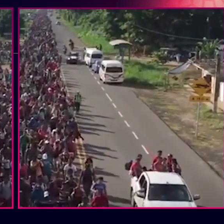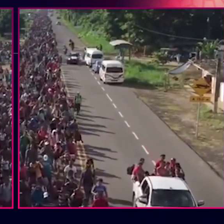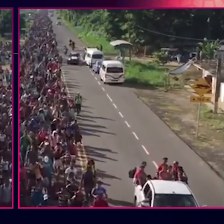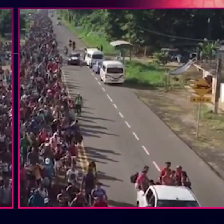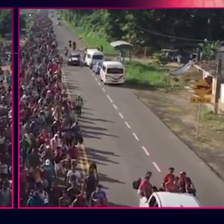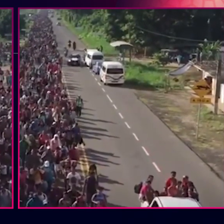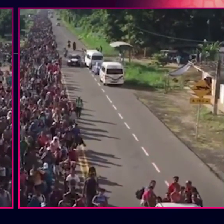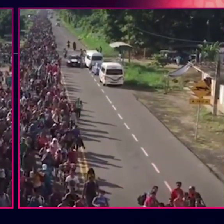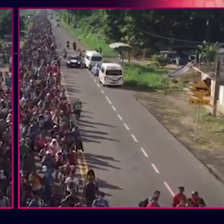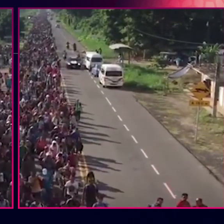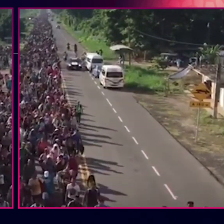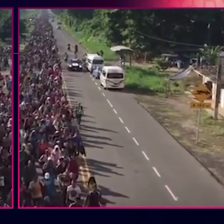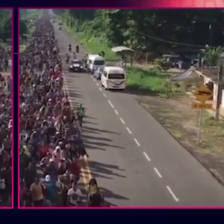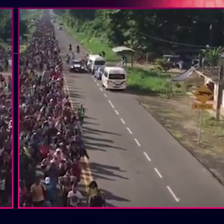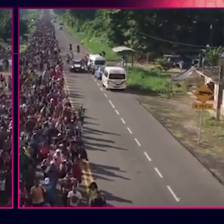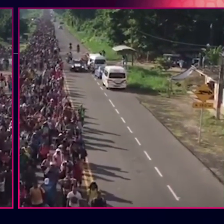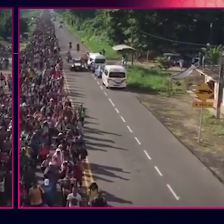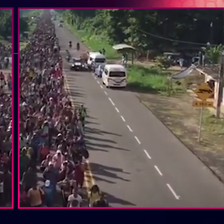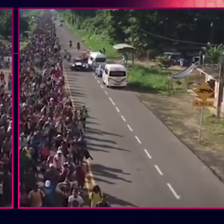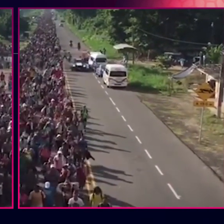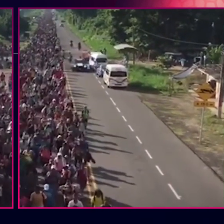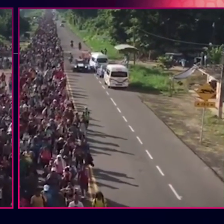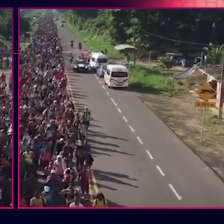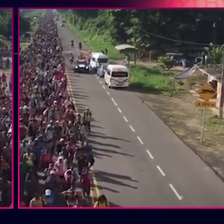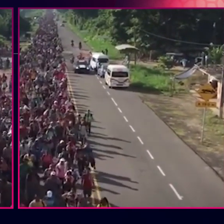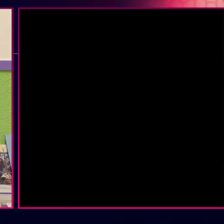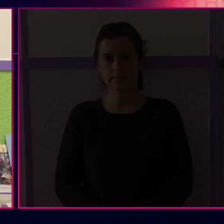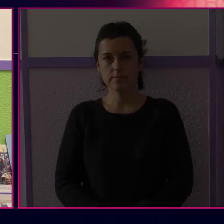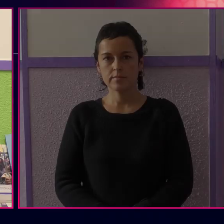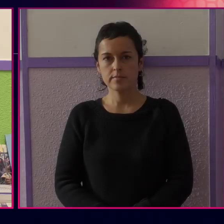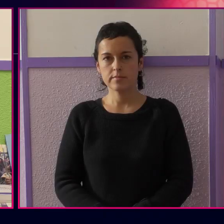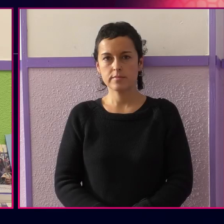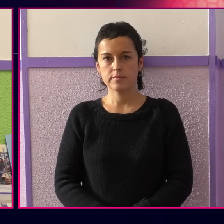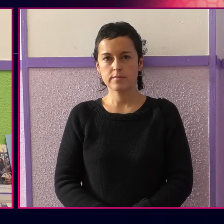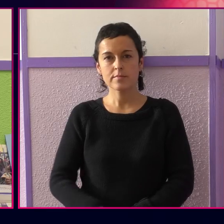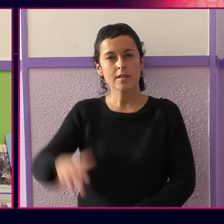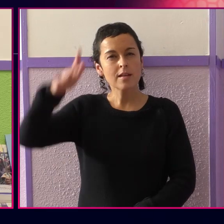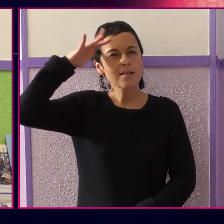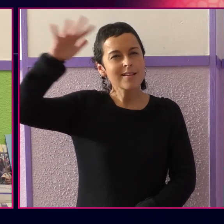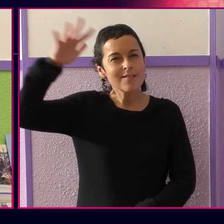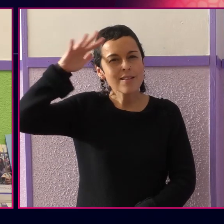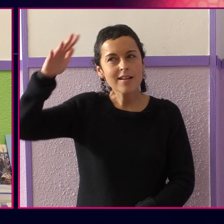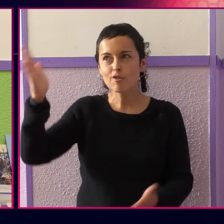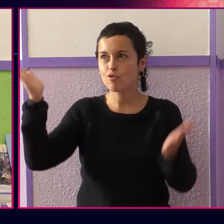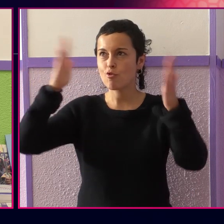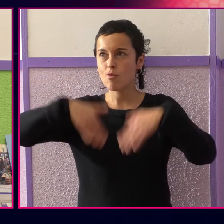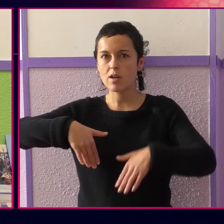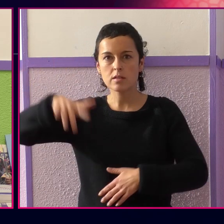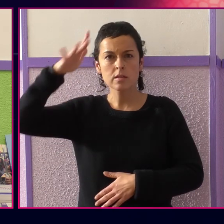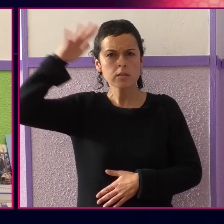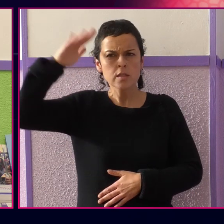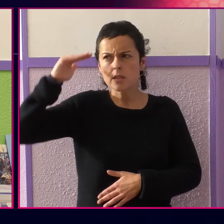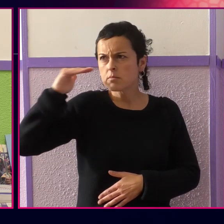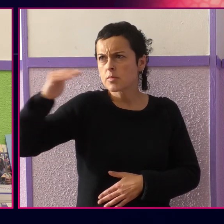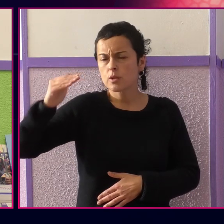amez gaiztoa baizik. Bizitzak ez duenean ez da biziraupen zoierako ematen, pertsona